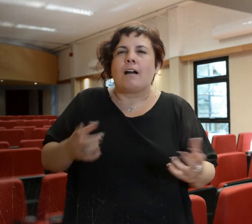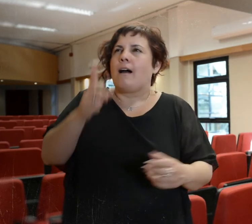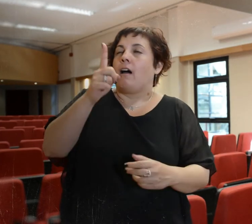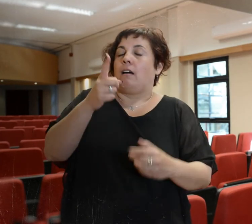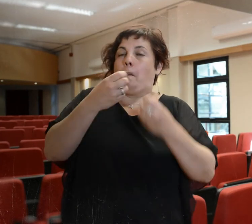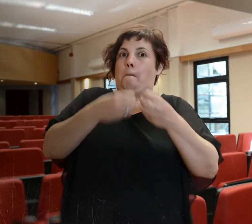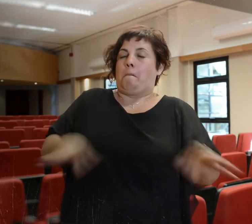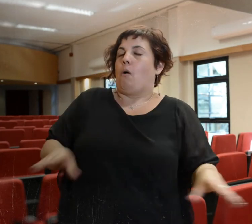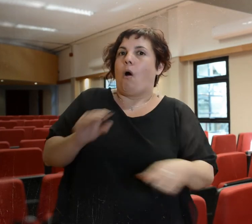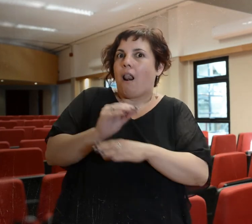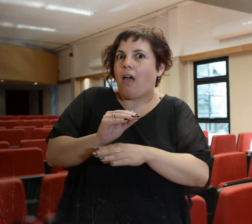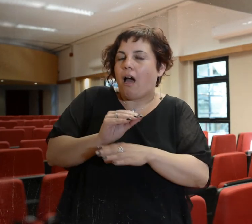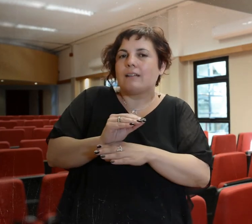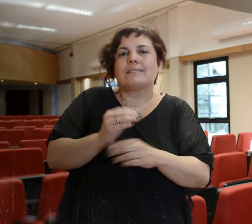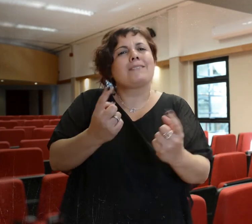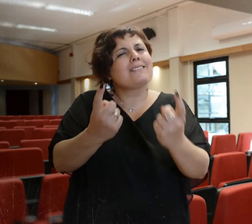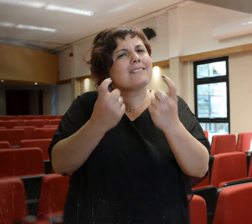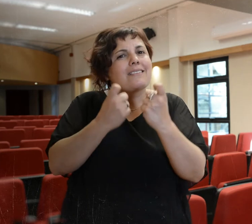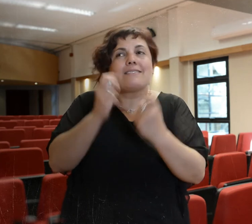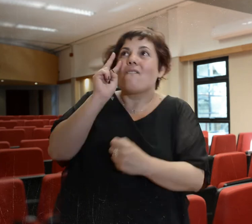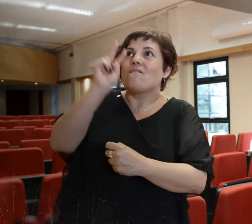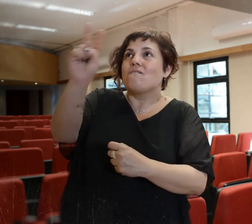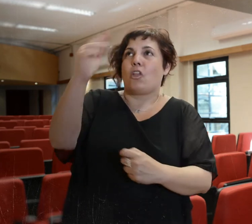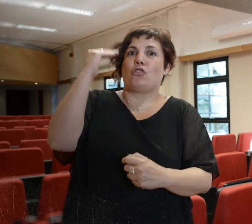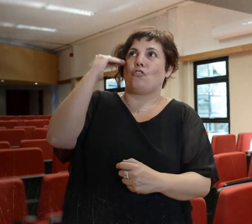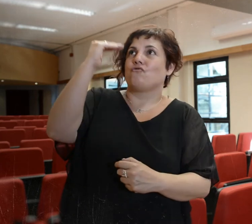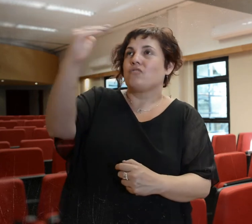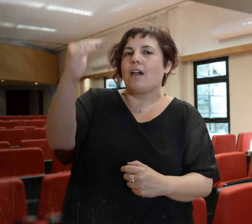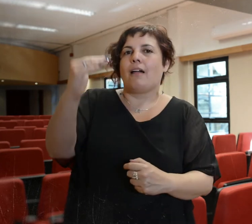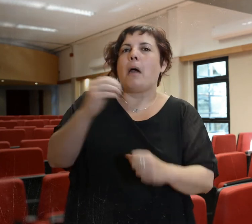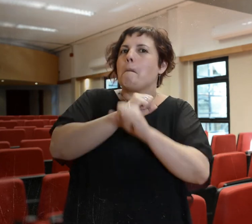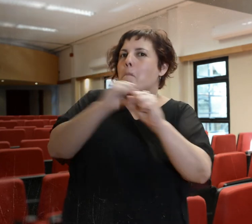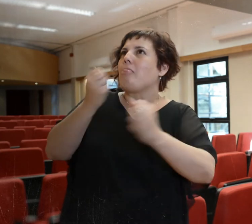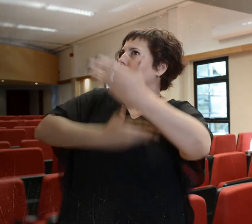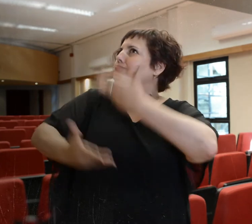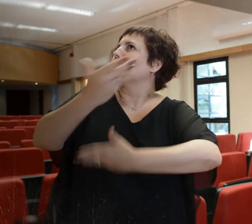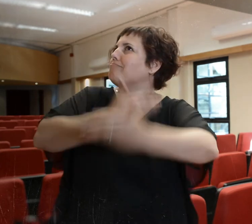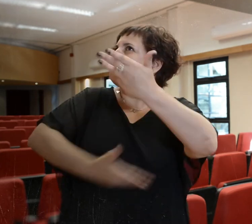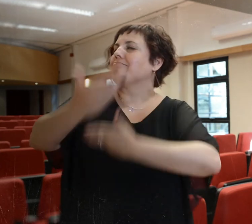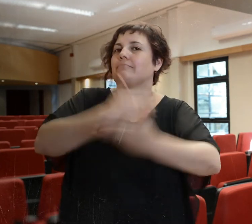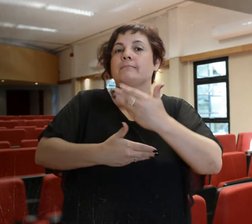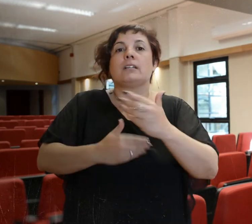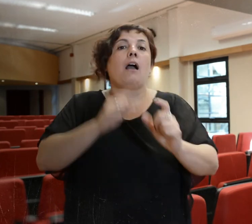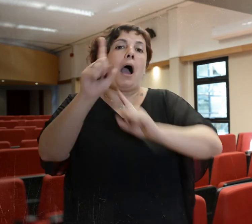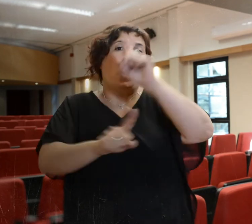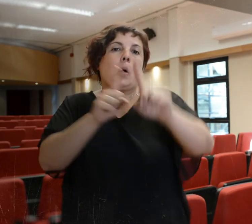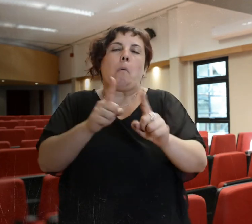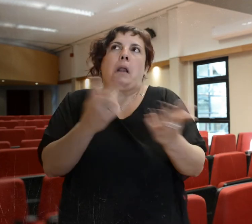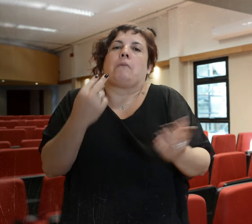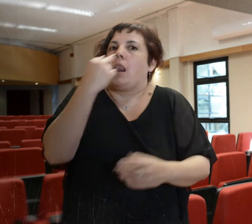clase. Es necesario que puedan ver al docente para habilitar el intercambio, porque algunas leen los labios, otras